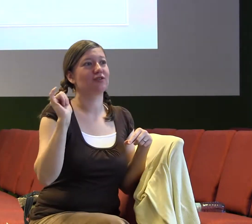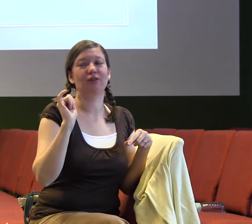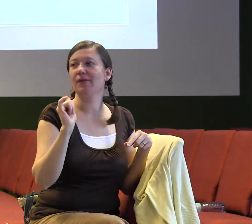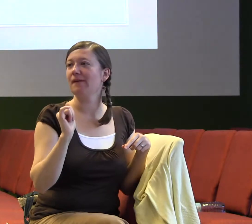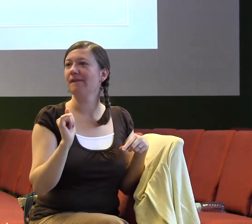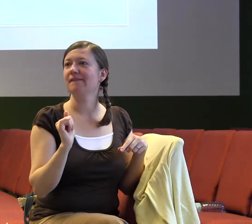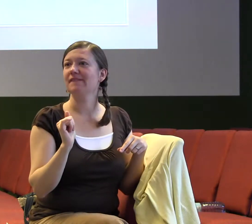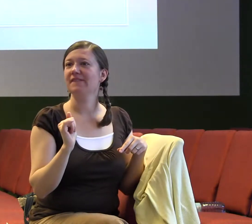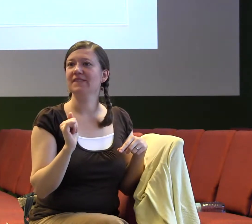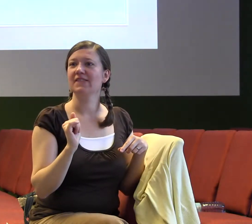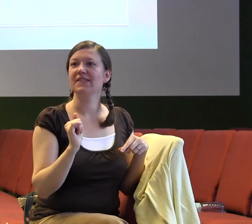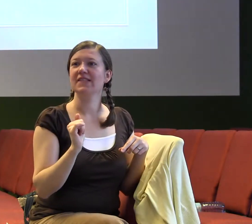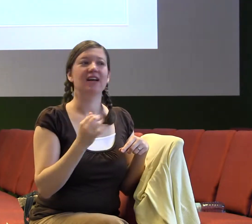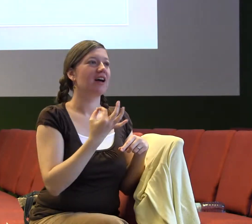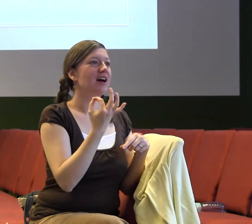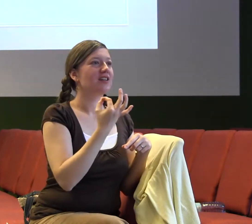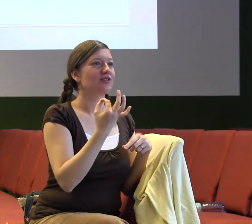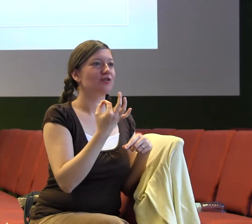si pamatujete třeba závědala.